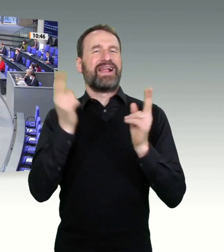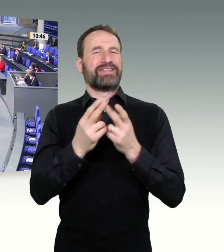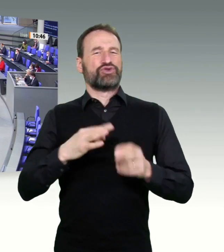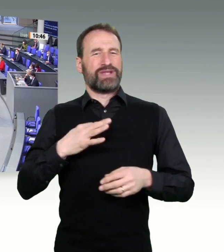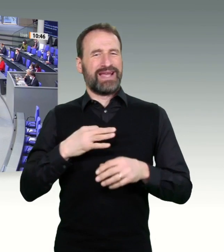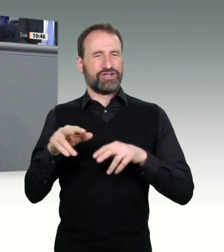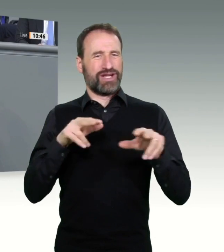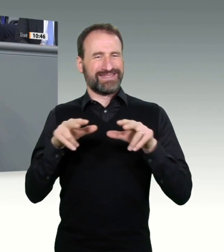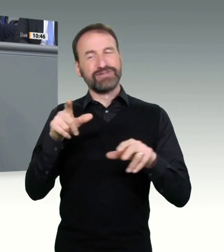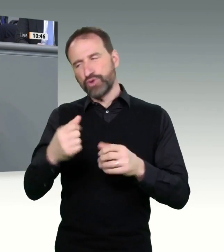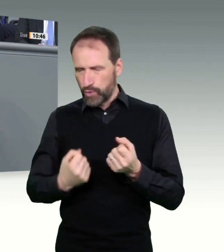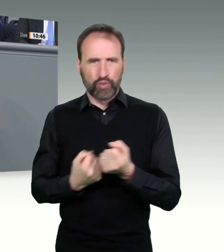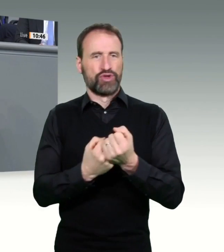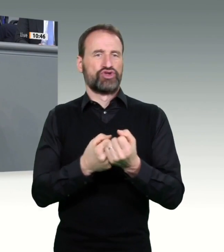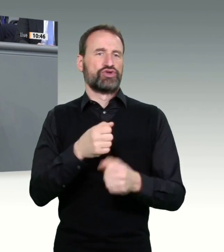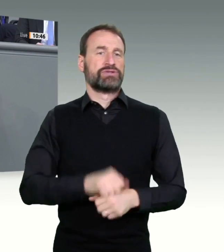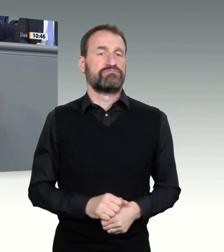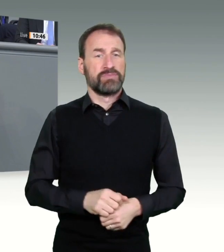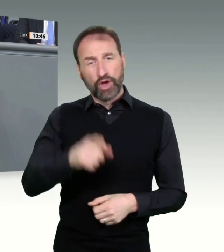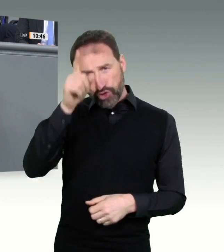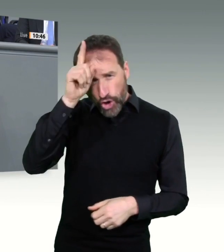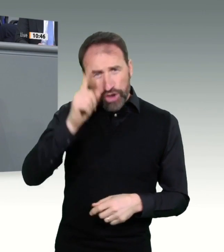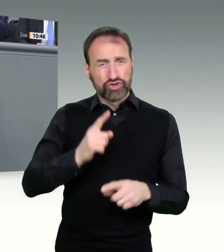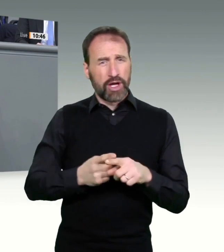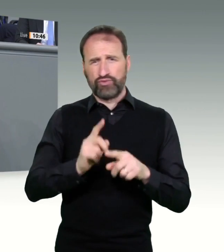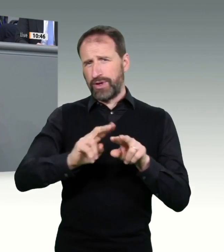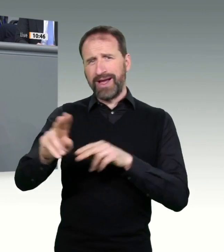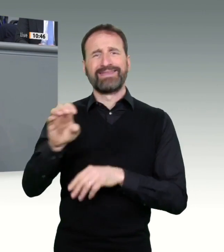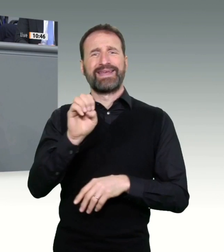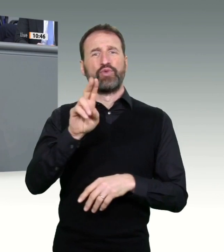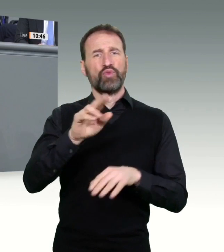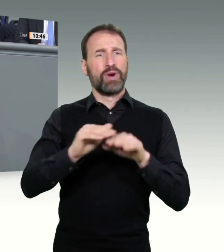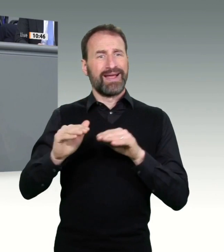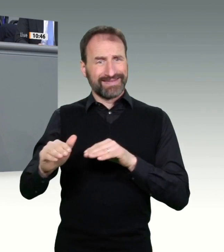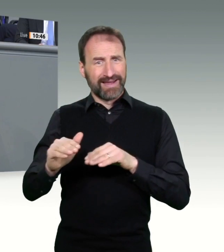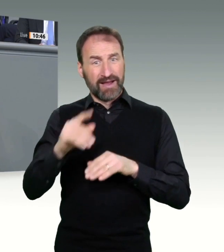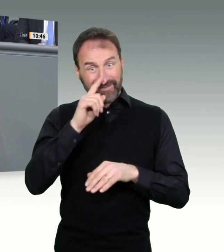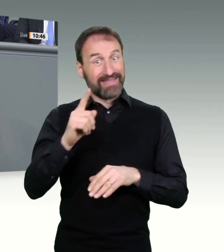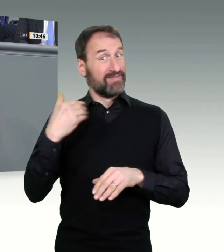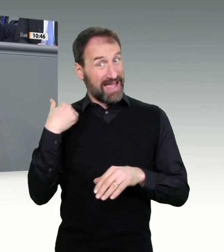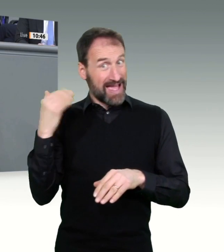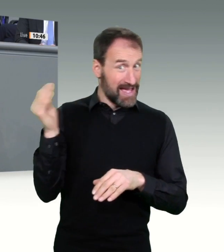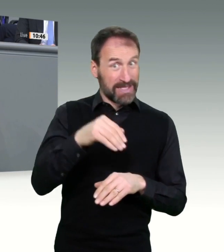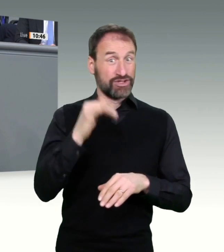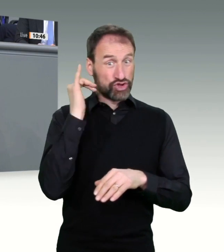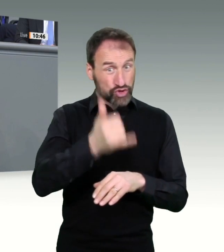Wir hören aus vielen Bundesländern, dass es Probleme gibt mit der Vergabe von Impfterminen und der Verteilung der Impfstoffe.